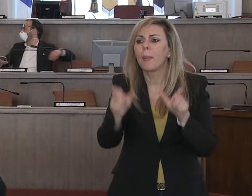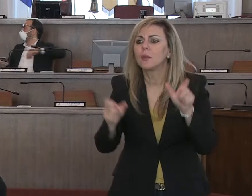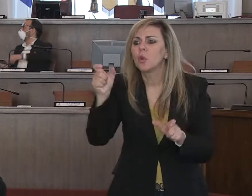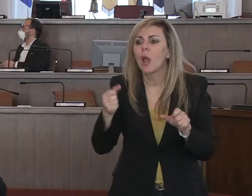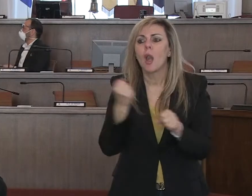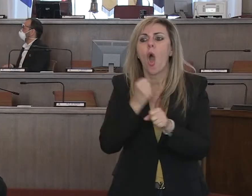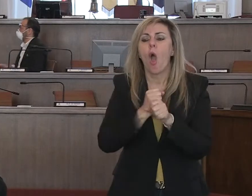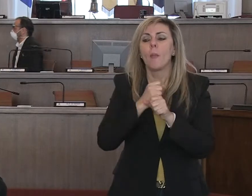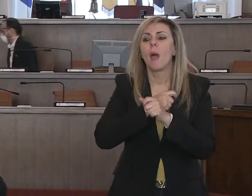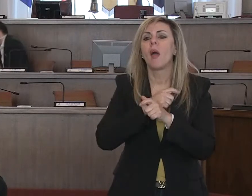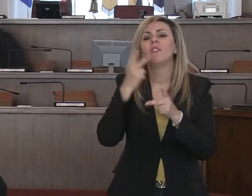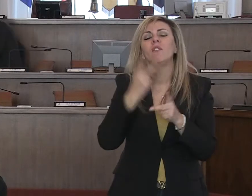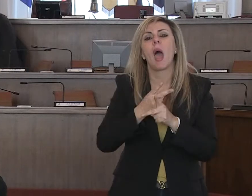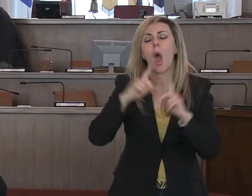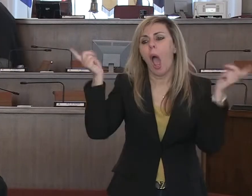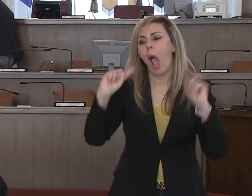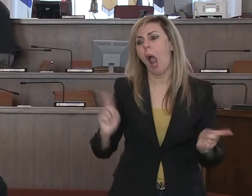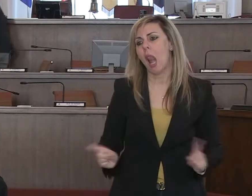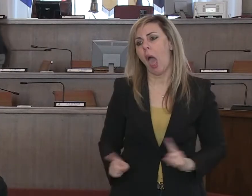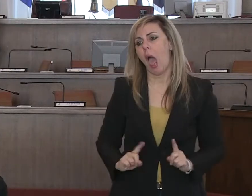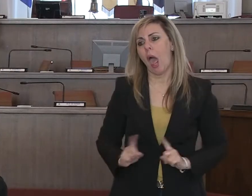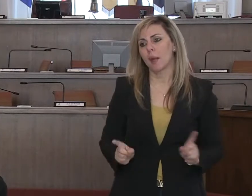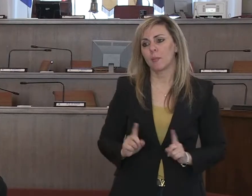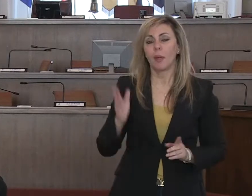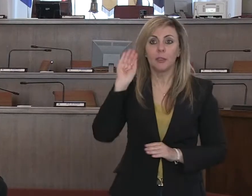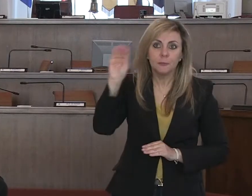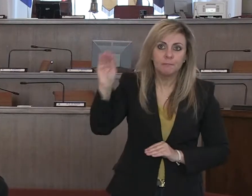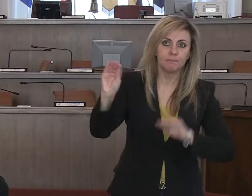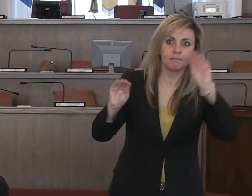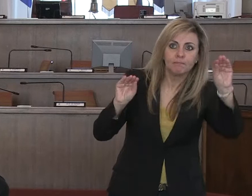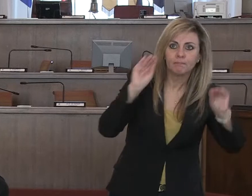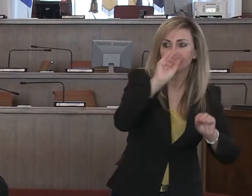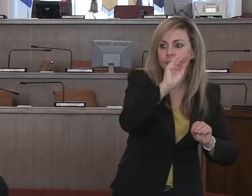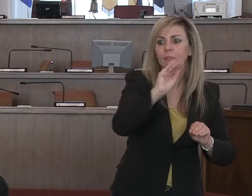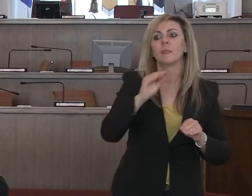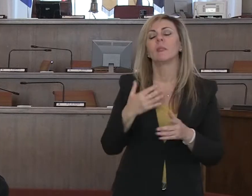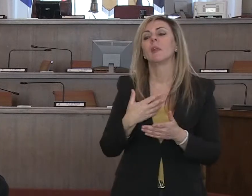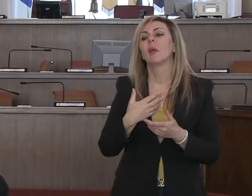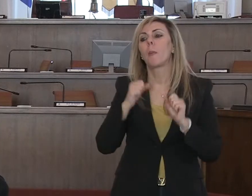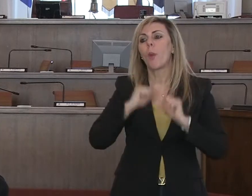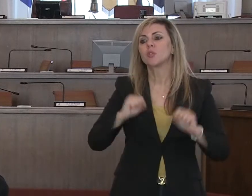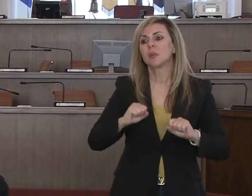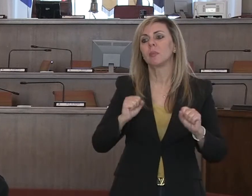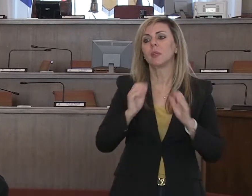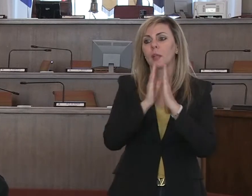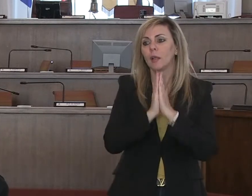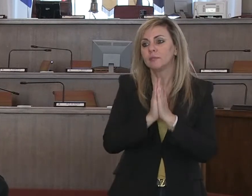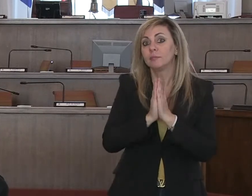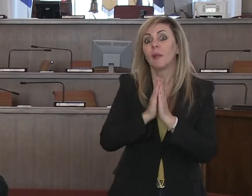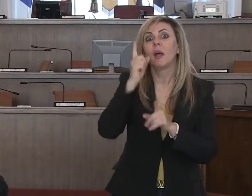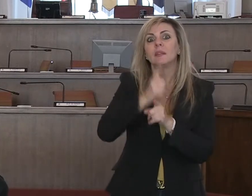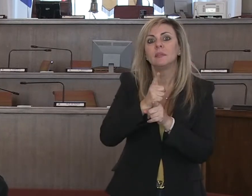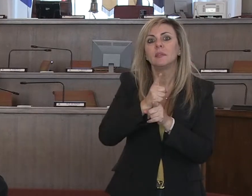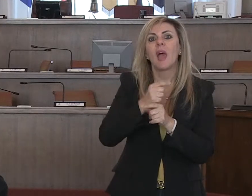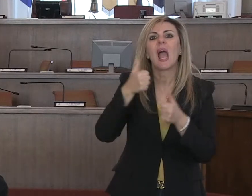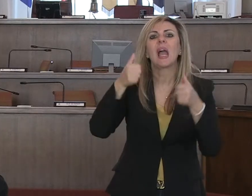abbiamo ampliato attraverso i bandi aperti, attraverso la possibilità di poter attingere dalle